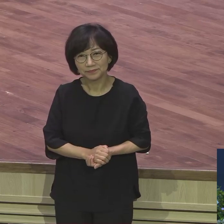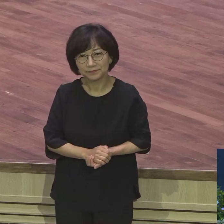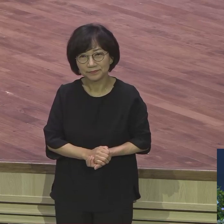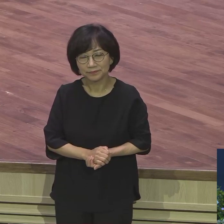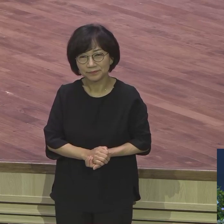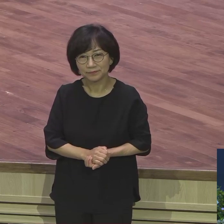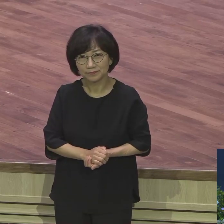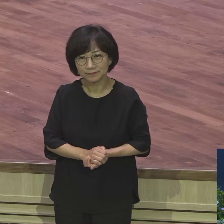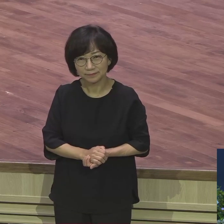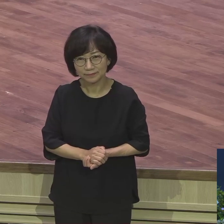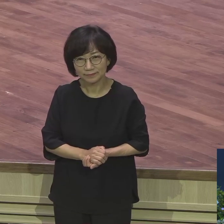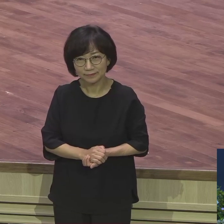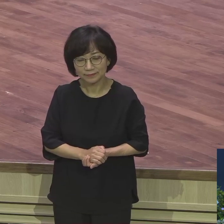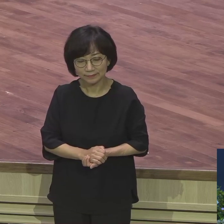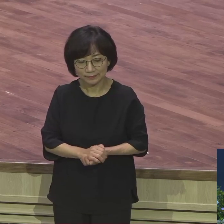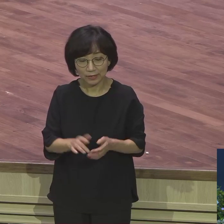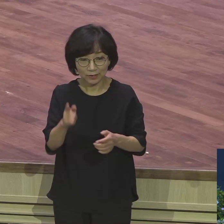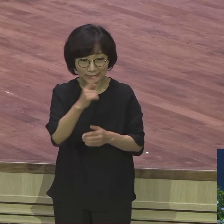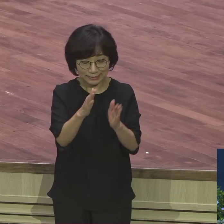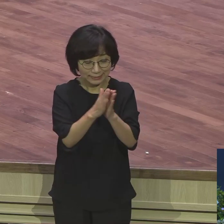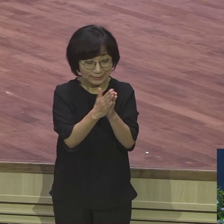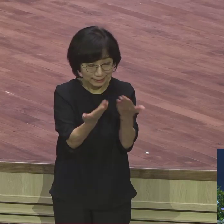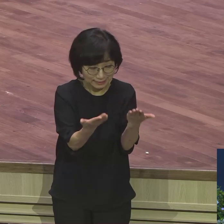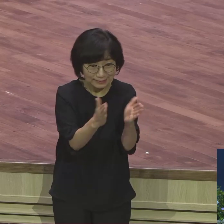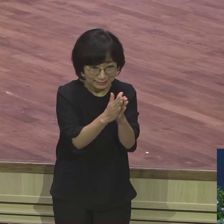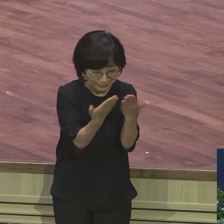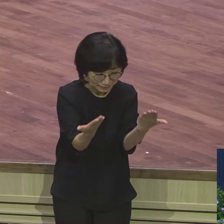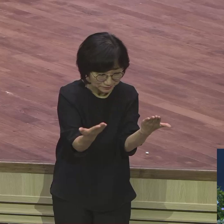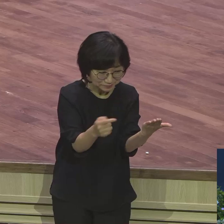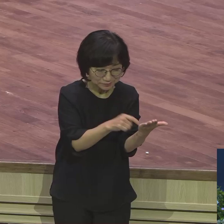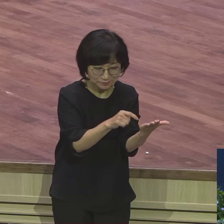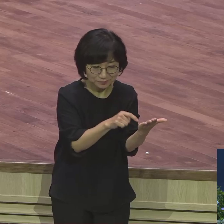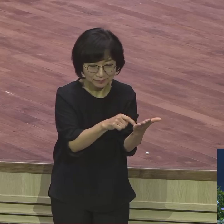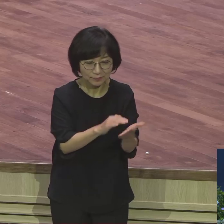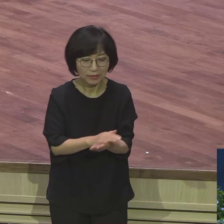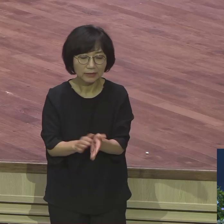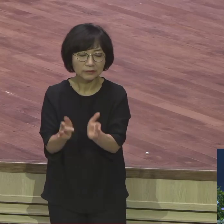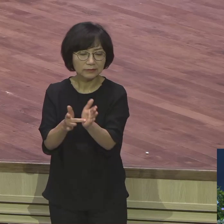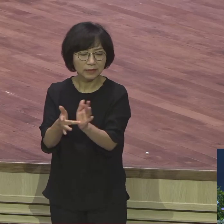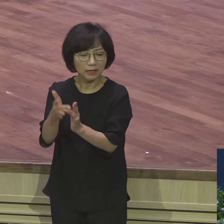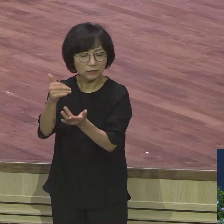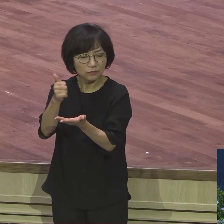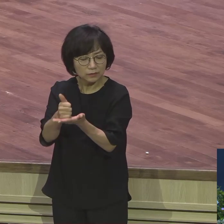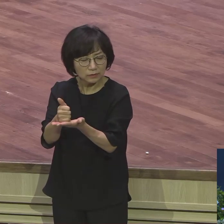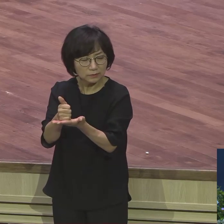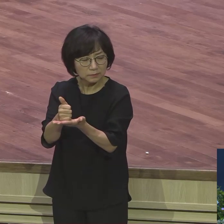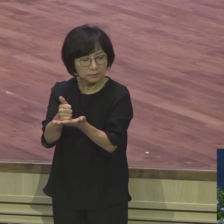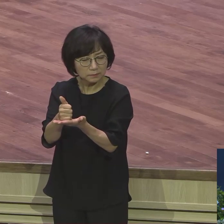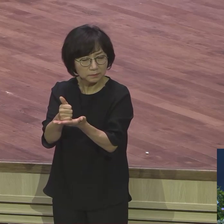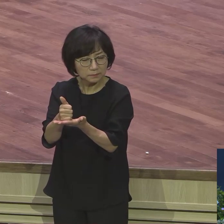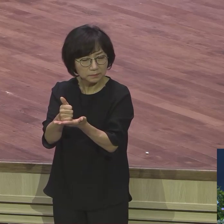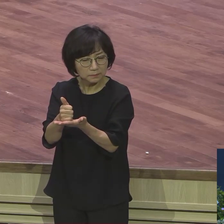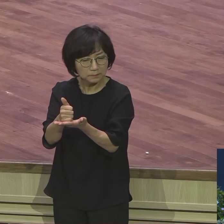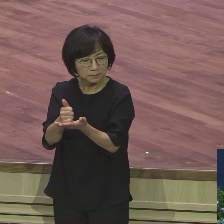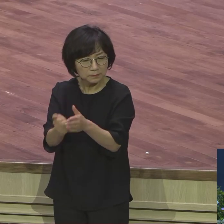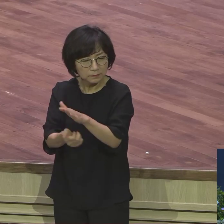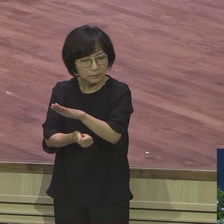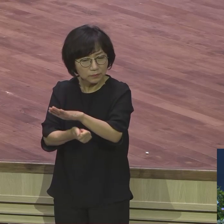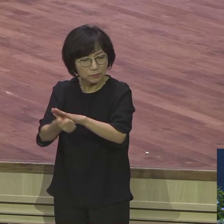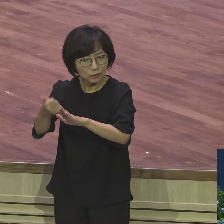예수님의 성공에 대해 정의를 합니다 예수님이 어떻게 성공했냐 어떻게